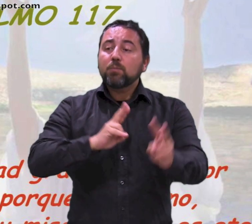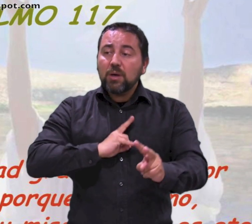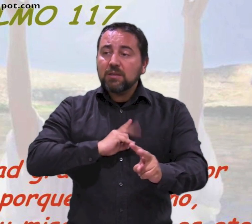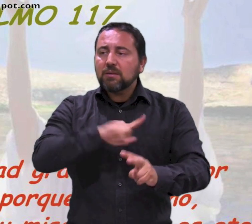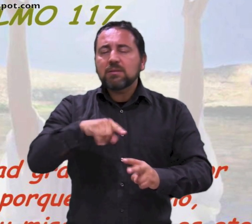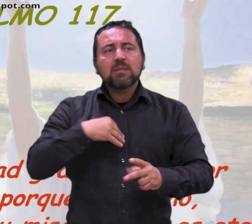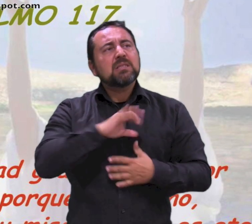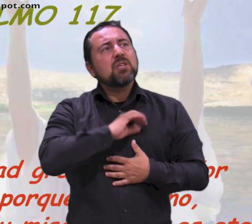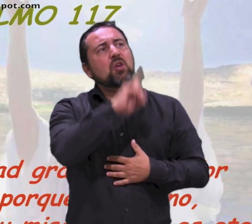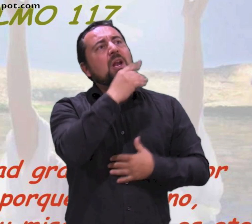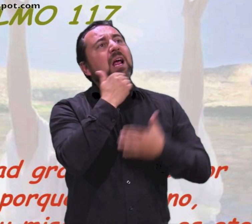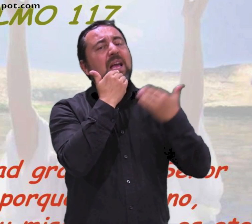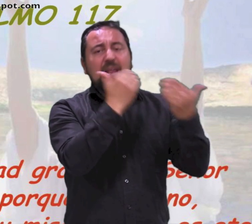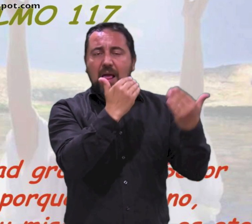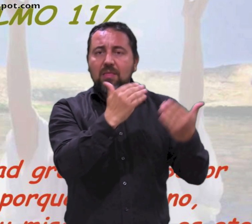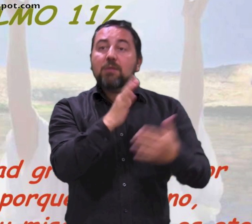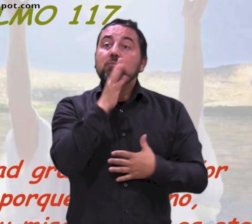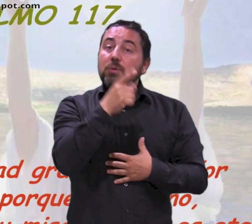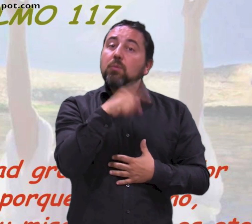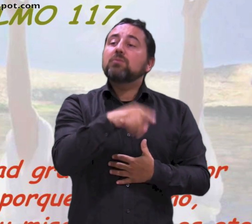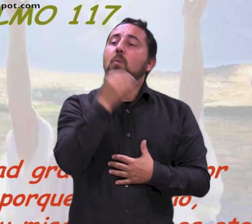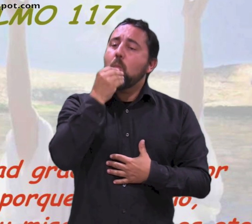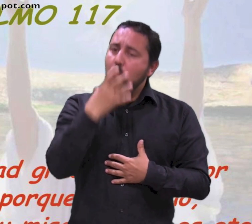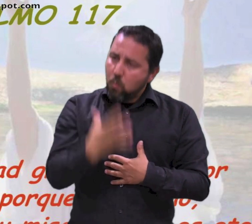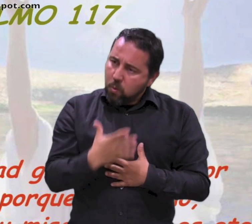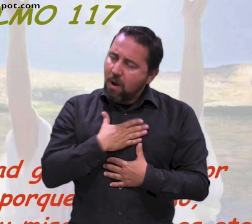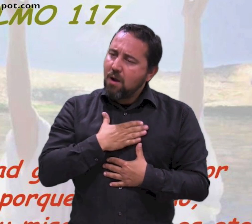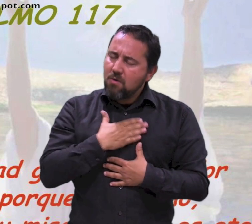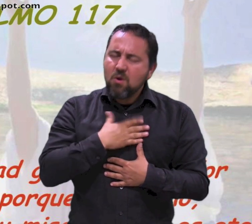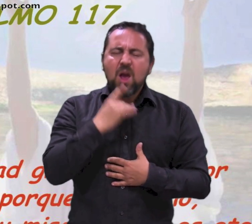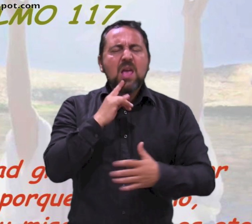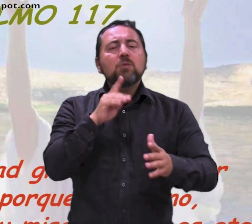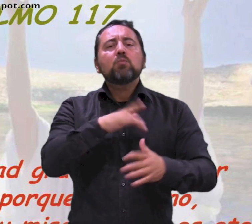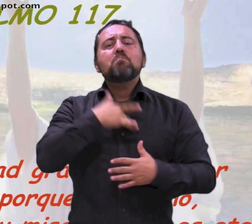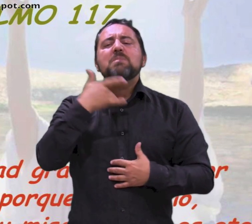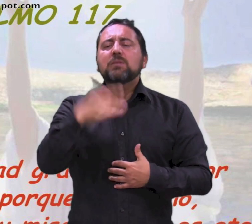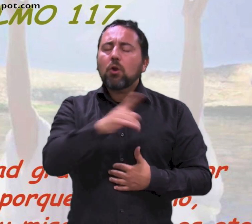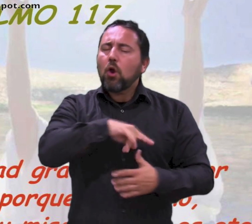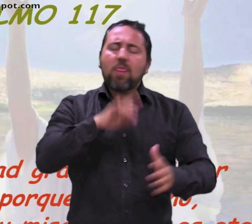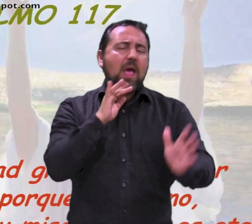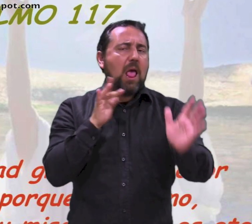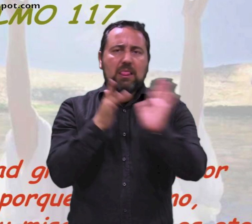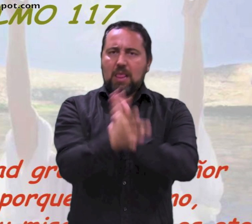Respondemos. Dad gracias al Señor porque es bueno, porque es eterna su misericordia.